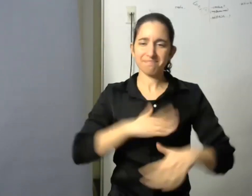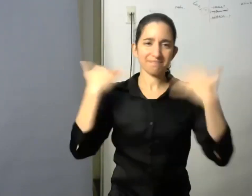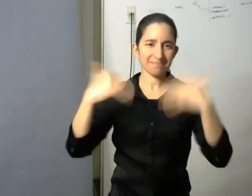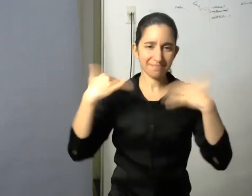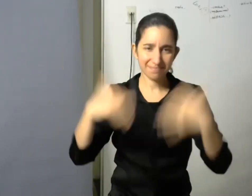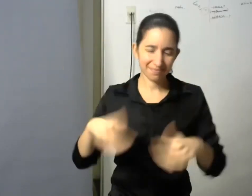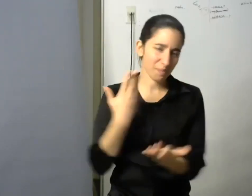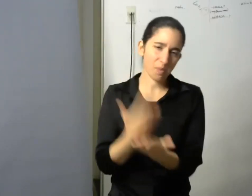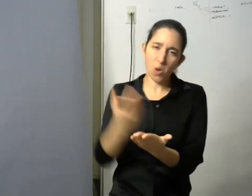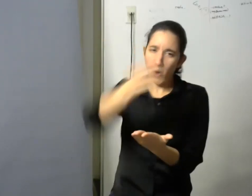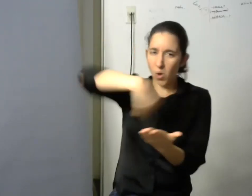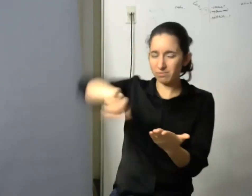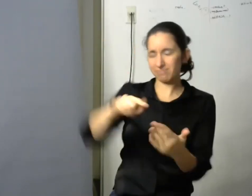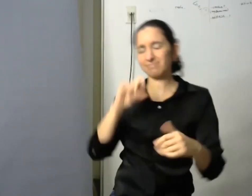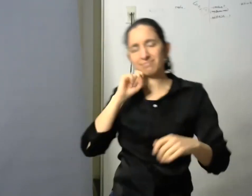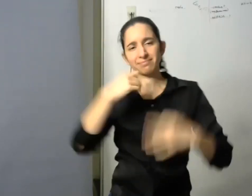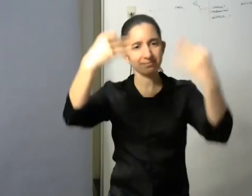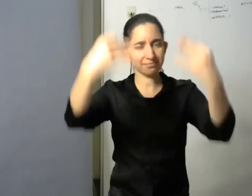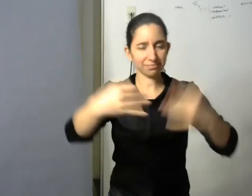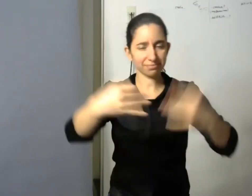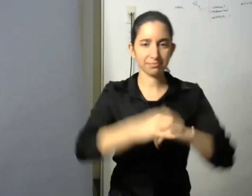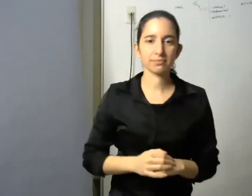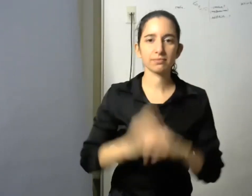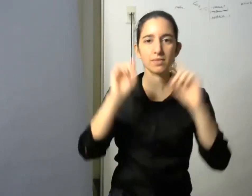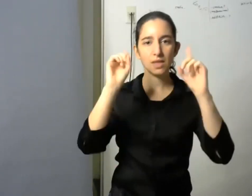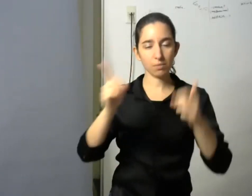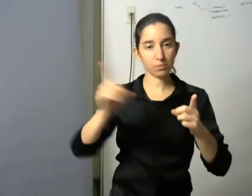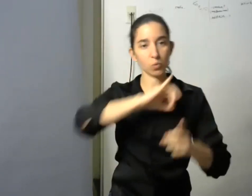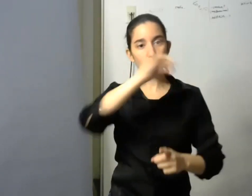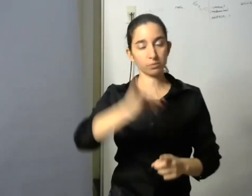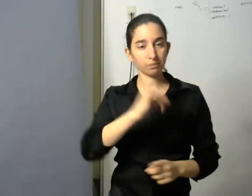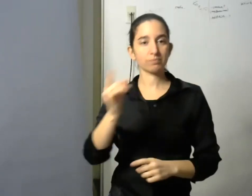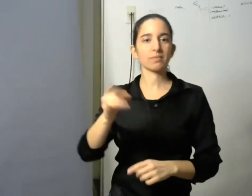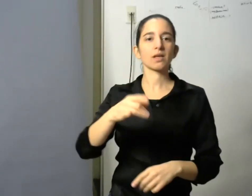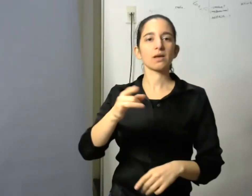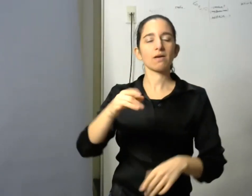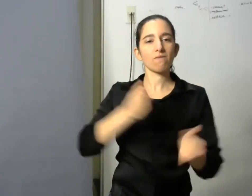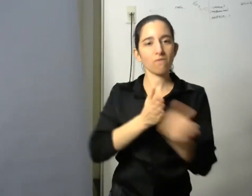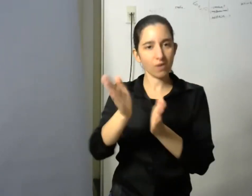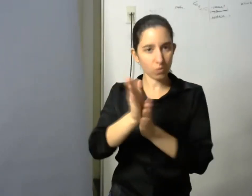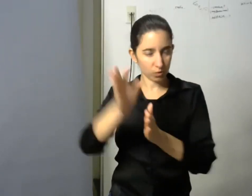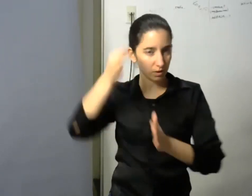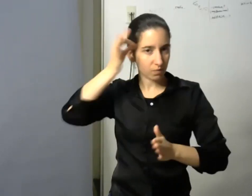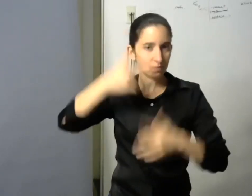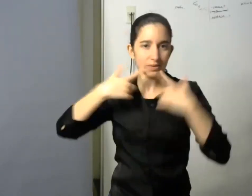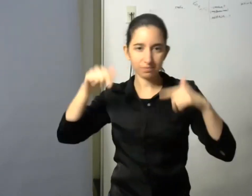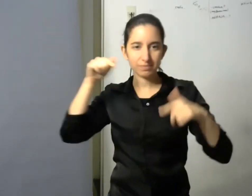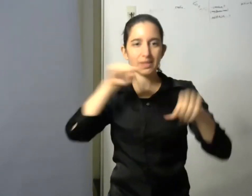y bueno les contamos que en la página de la Facultad de Filosofía y Letras filo.ua.ar pueden encontrar